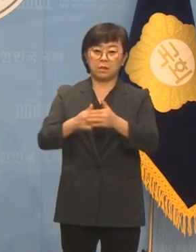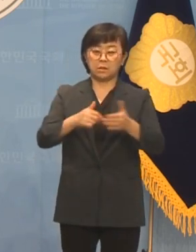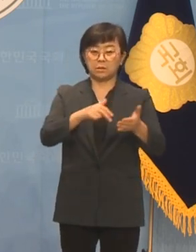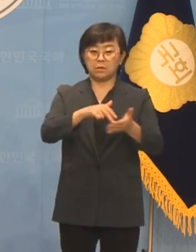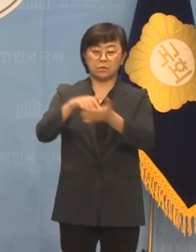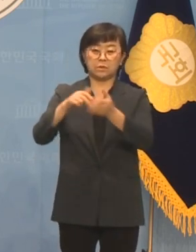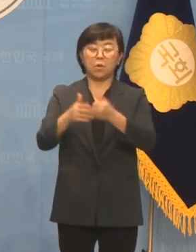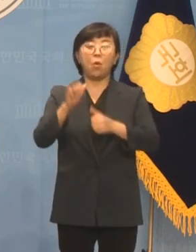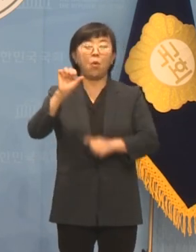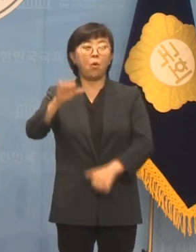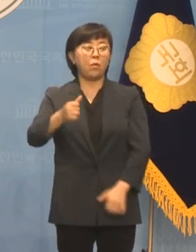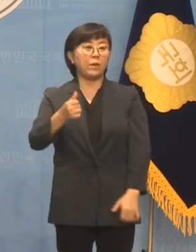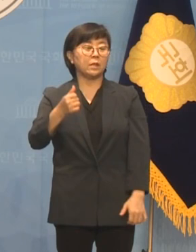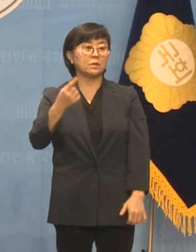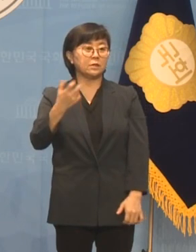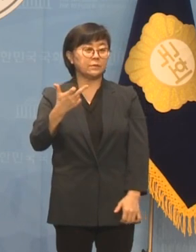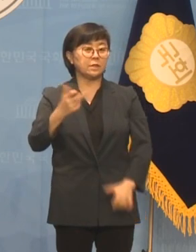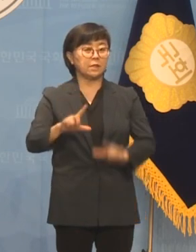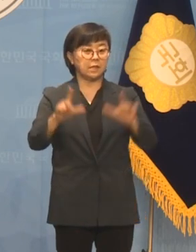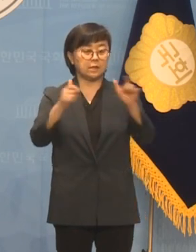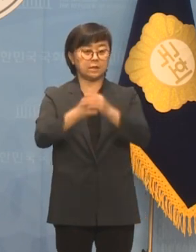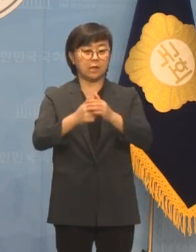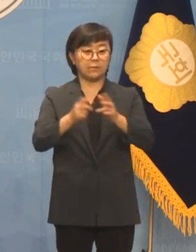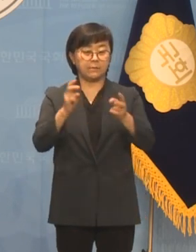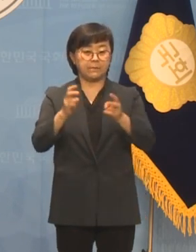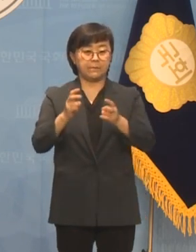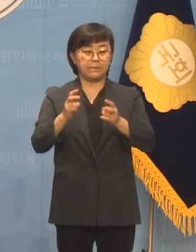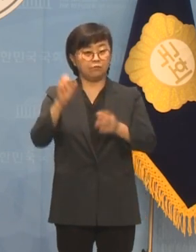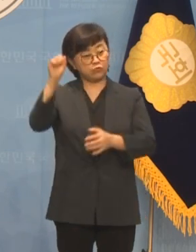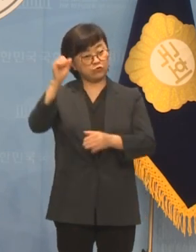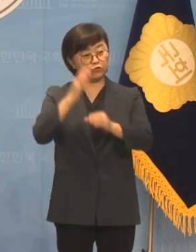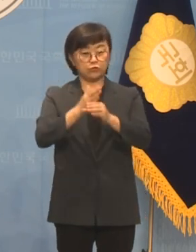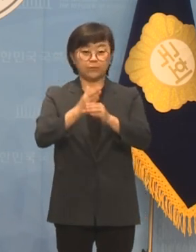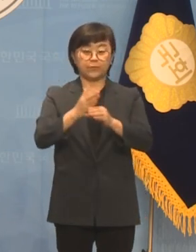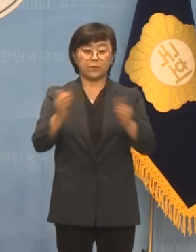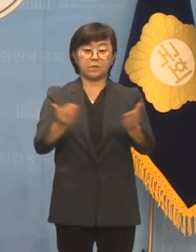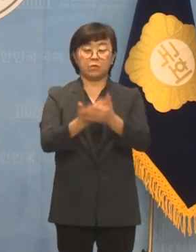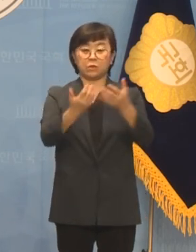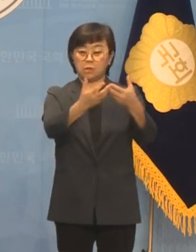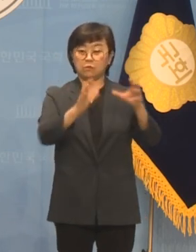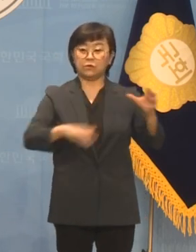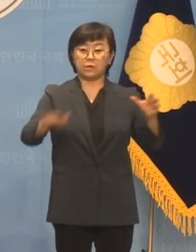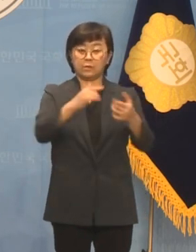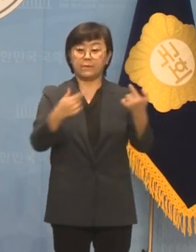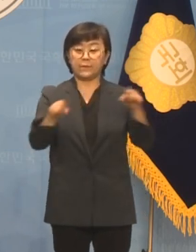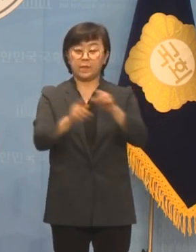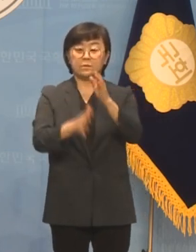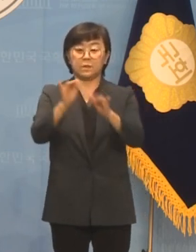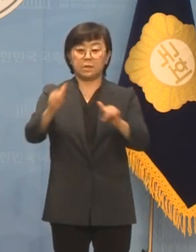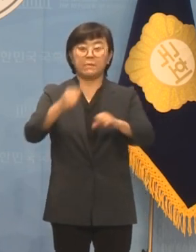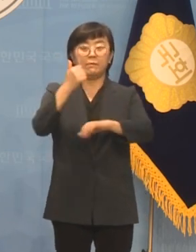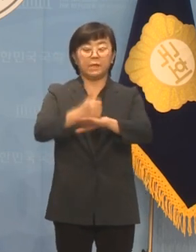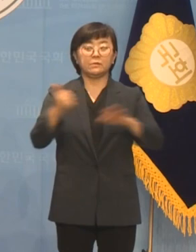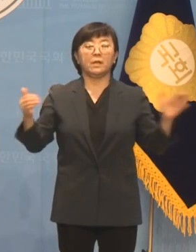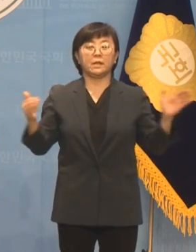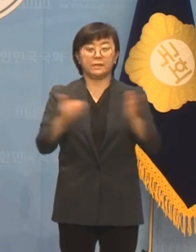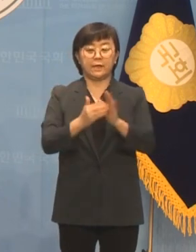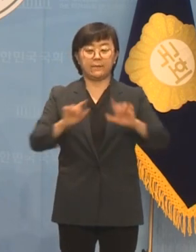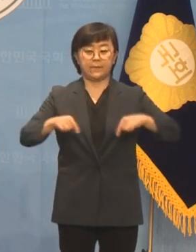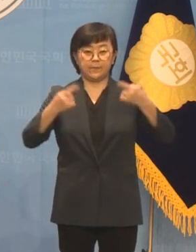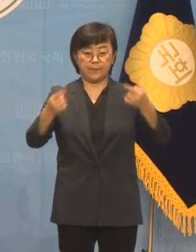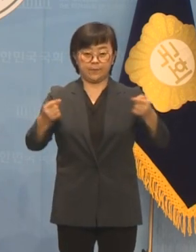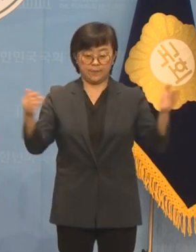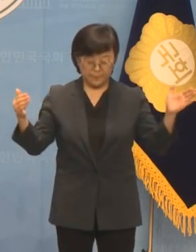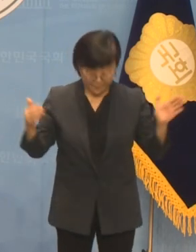517일차 출근길 선전전에 나섰습니다 진보당은 우리의 동료 시민들과 끝까지 함께할 것입니다